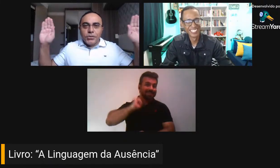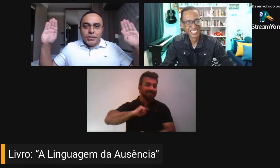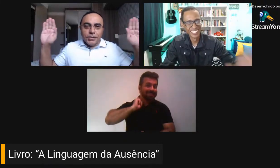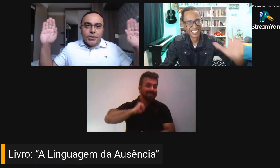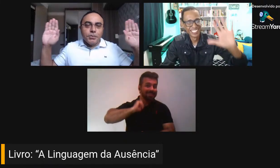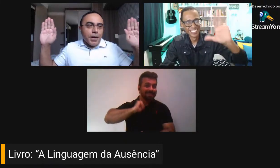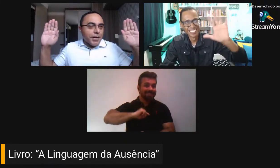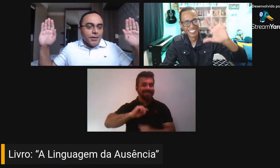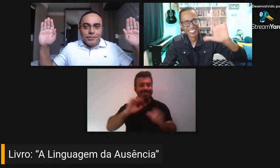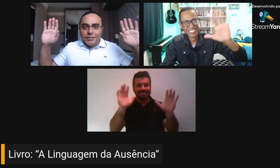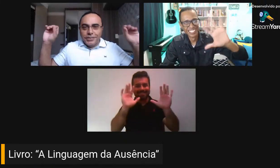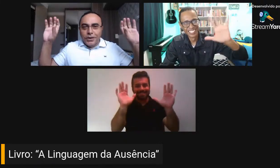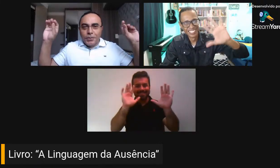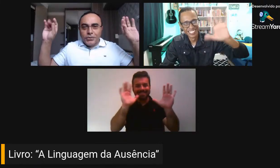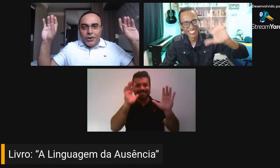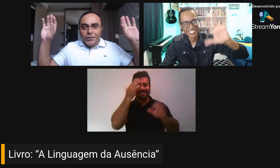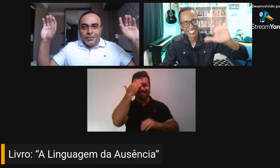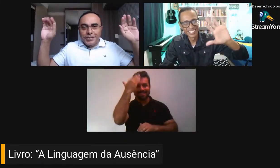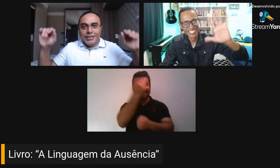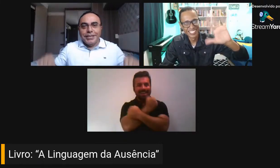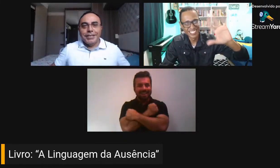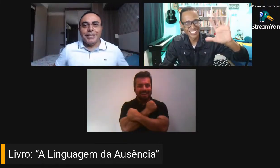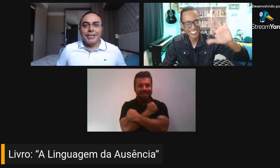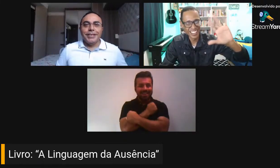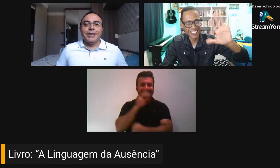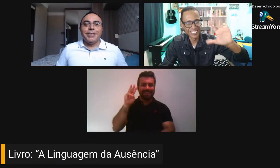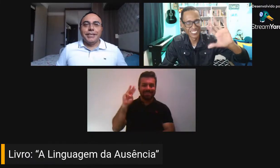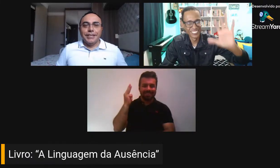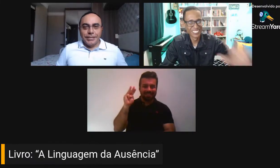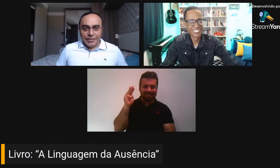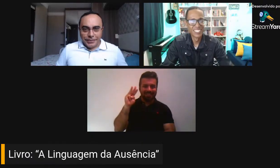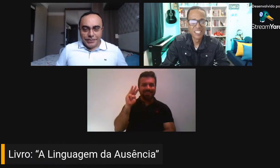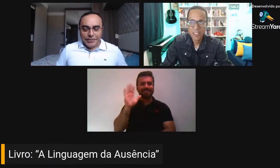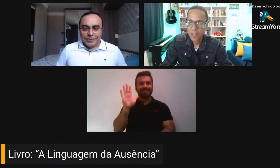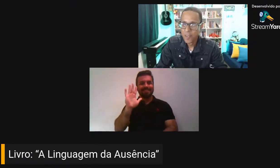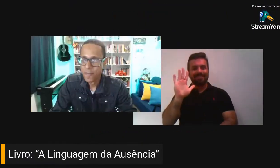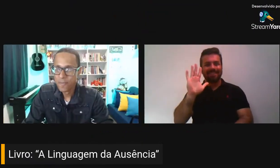Abraço de São Luís Maranhão. Tchau, pessoal. Tchau, tchau.